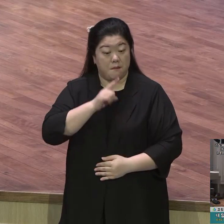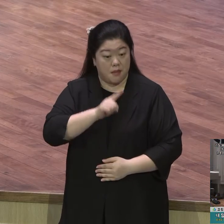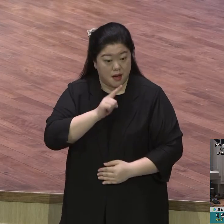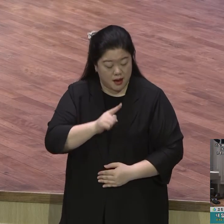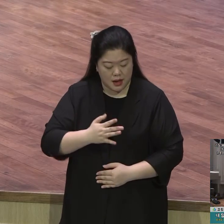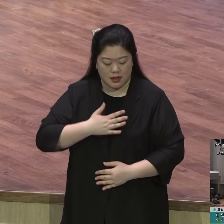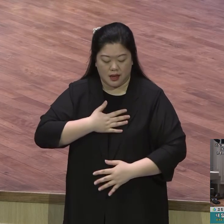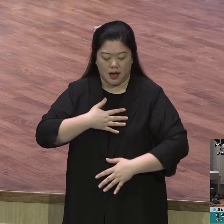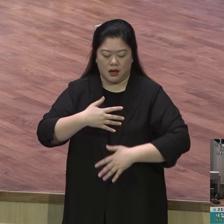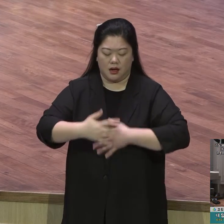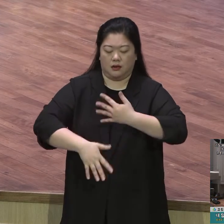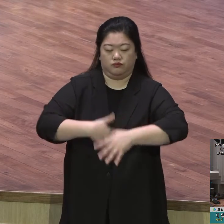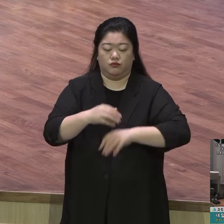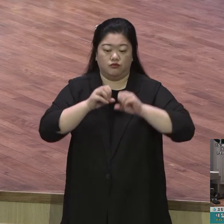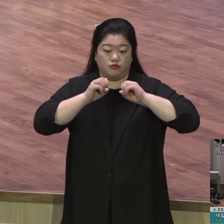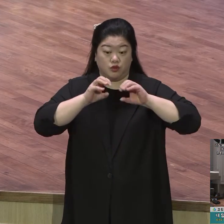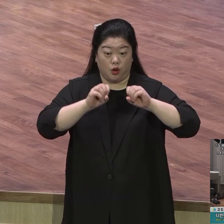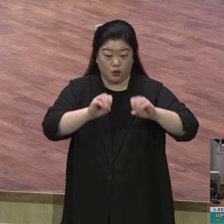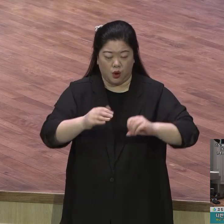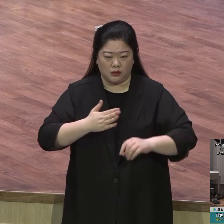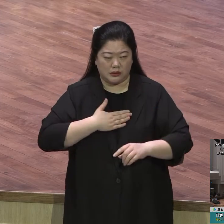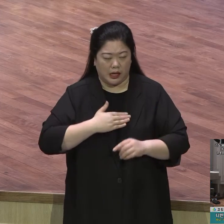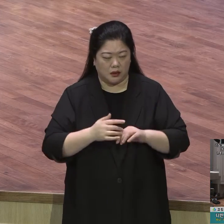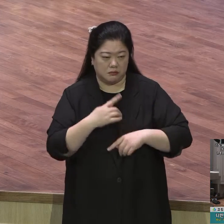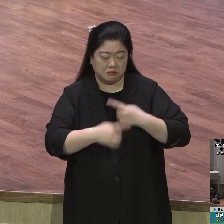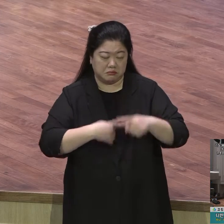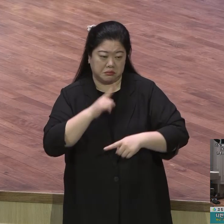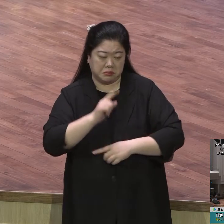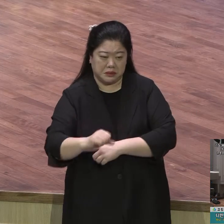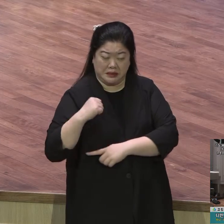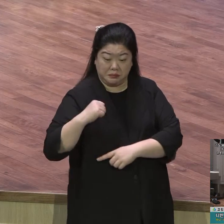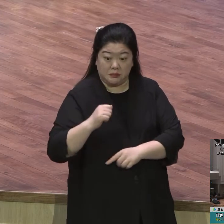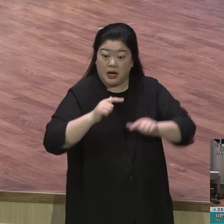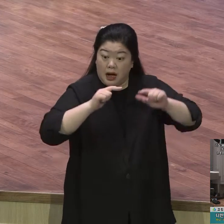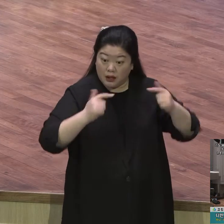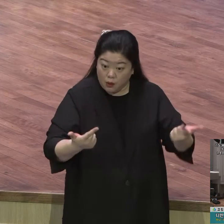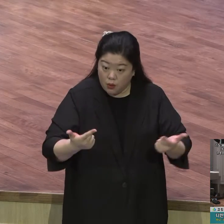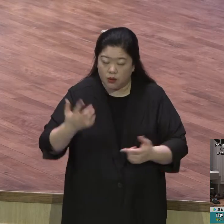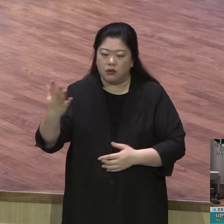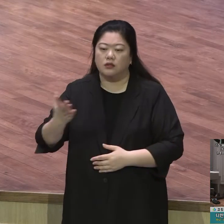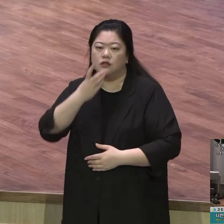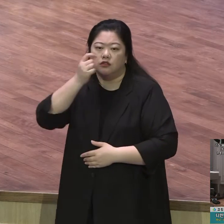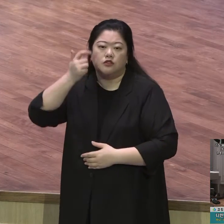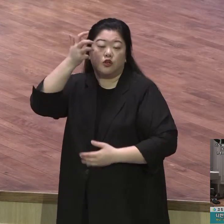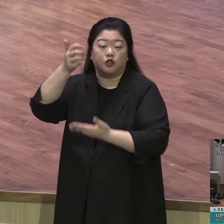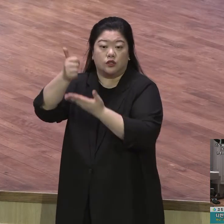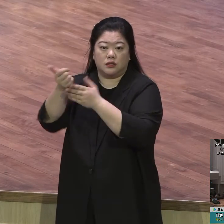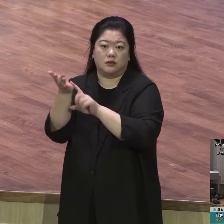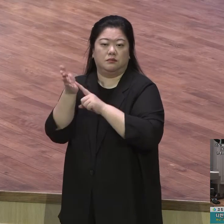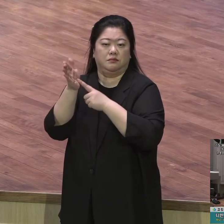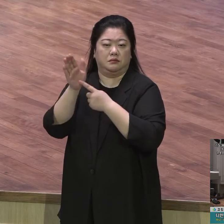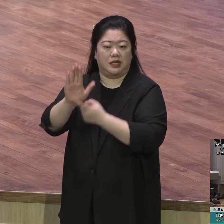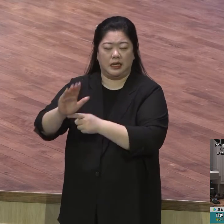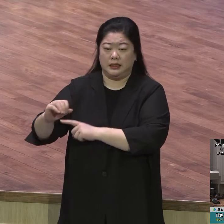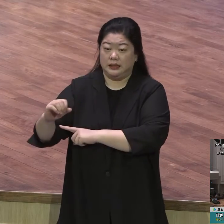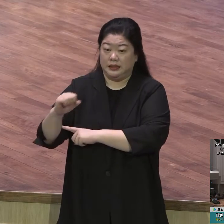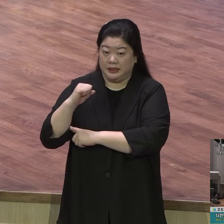설득력 있는 지혜의 말로 하지 아니하고 다만 성령의 나타나심과 능력으로 하여 성령의